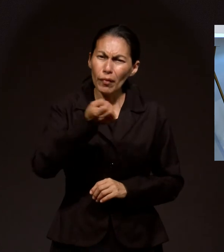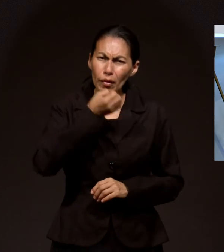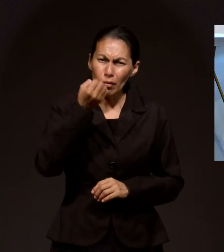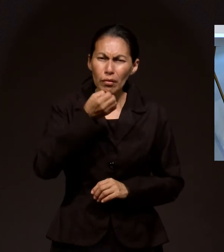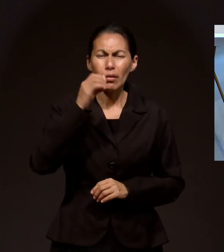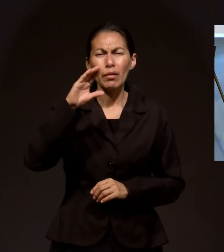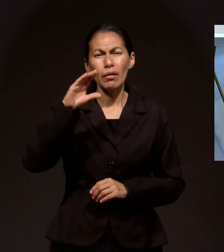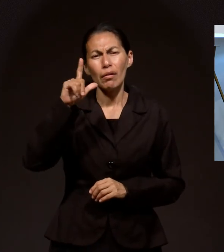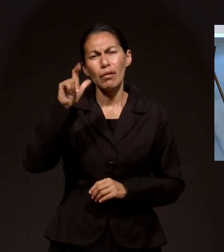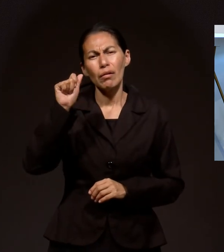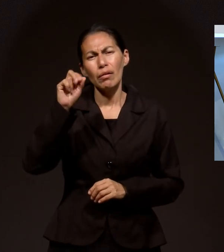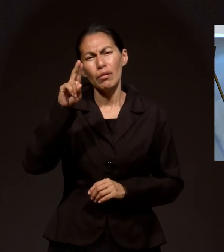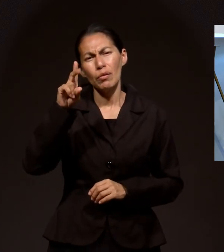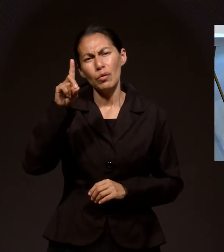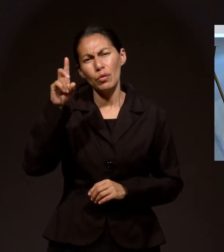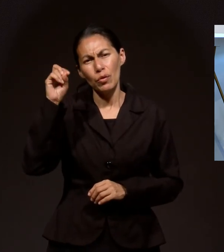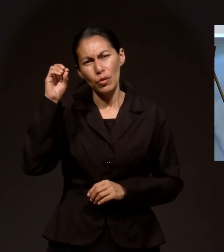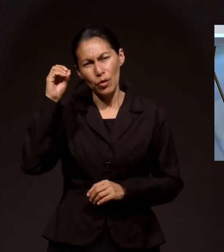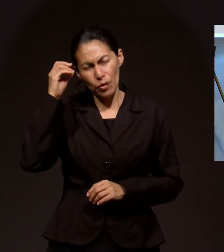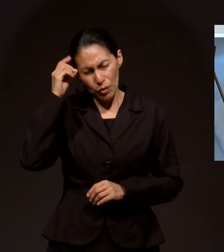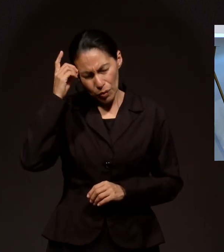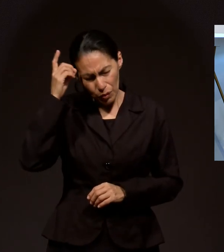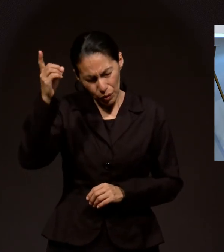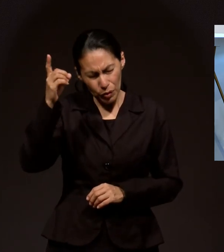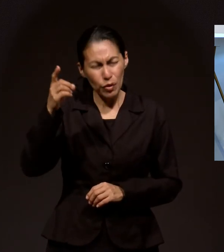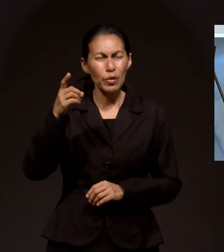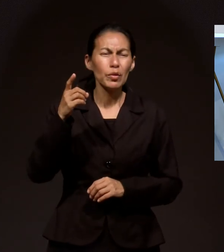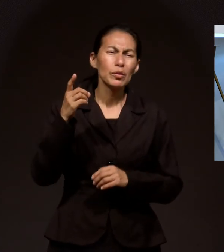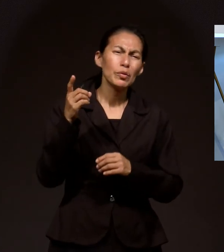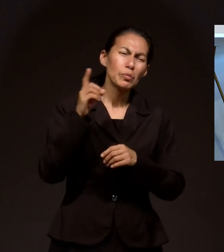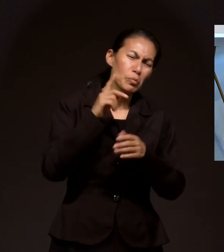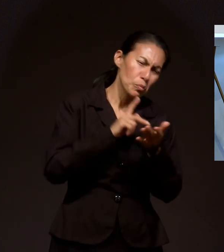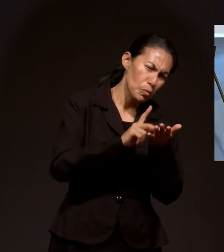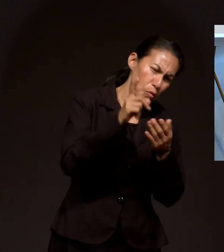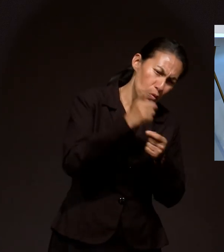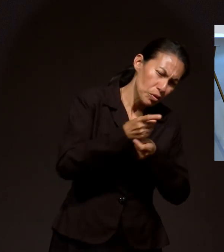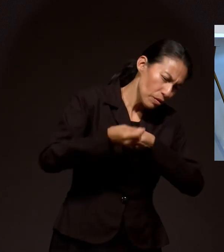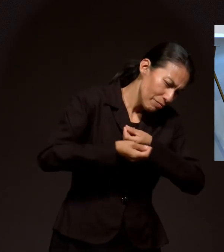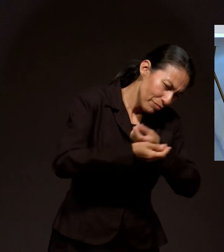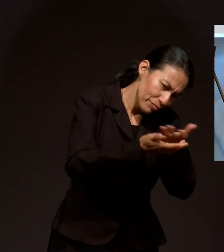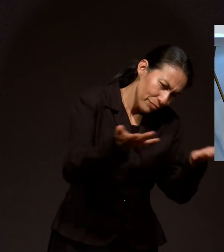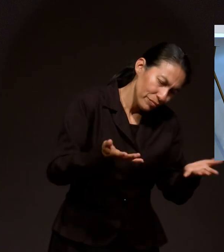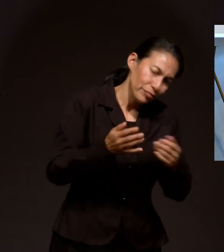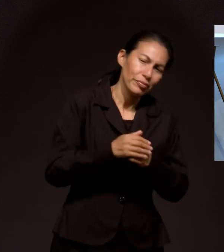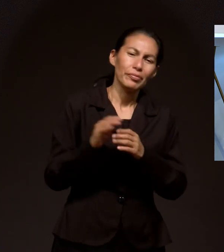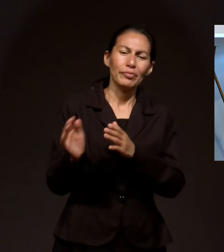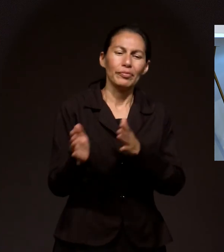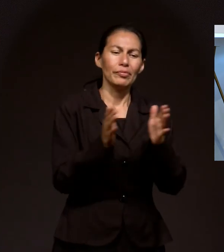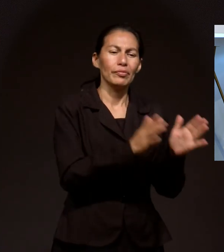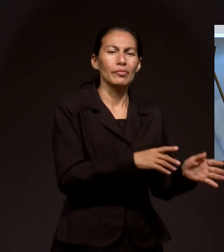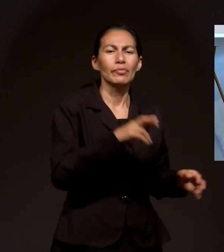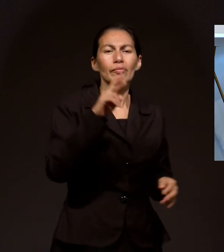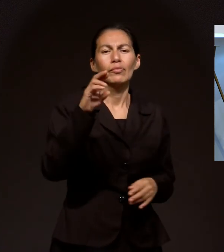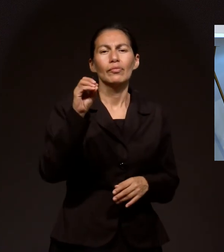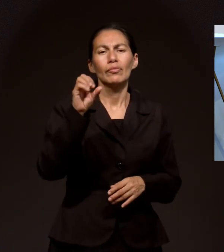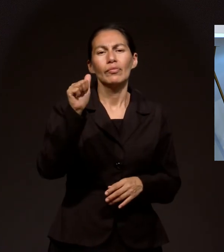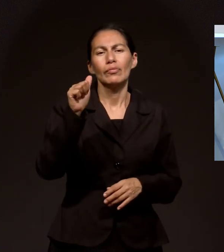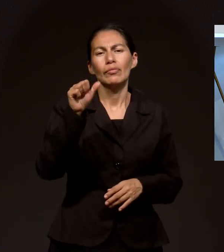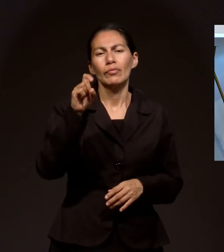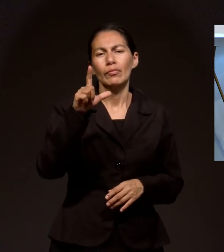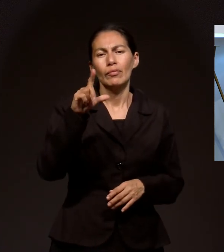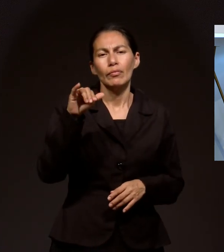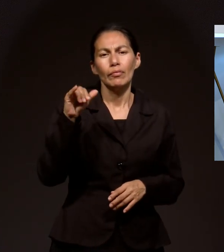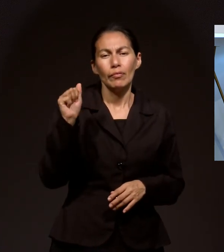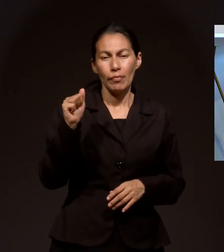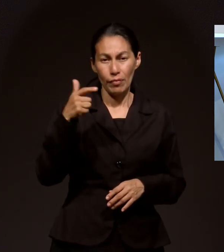tal manera Que Dios Puedas Hacer su voluntad En este caso Rosalía García Pido oración